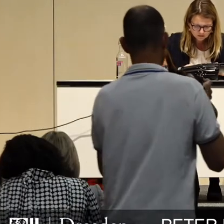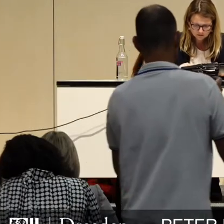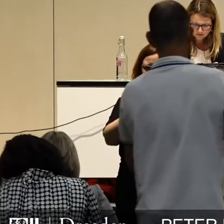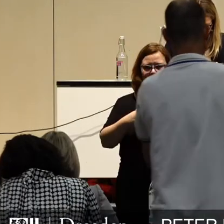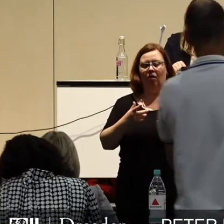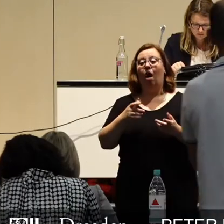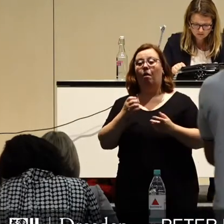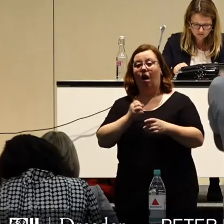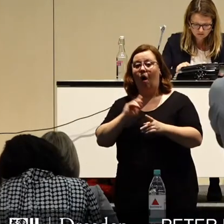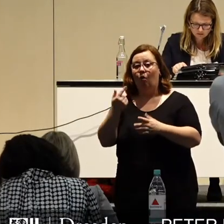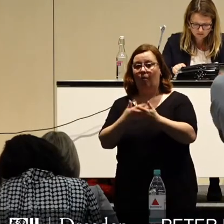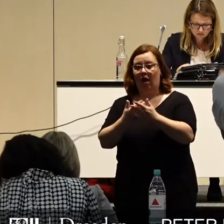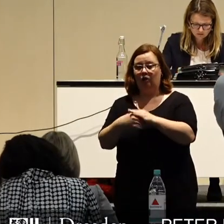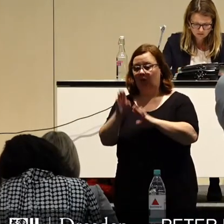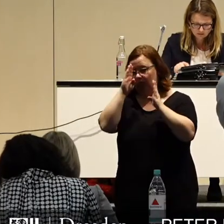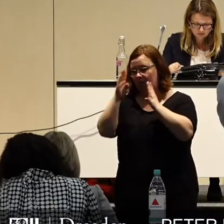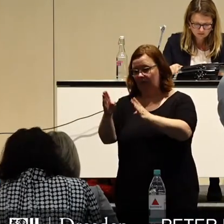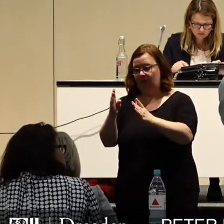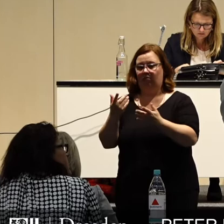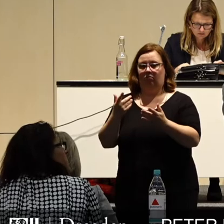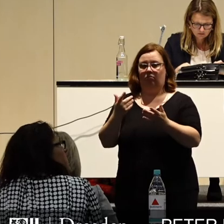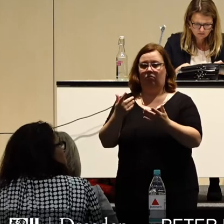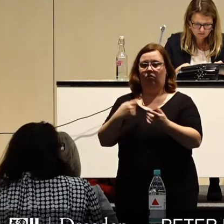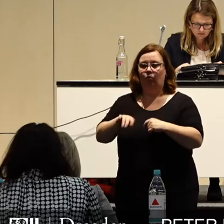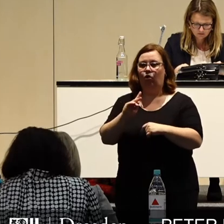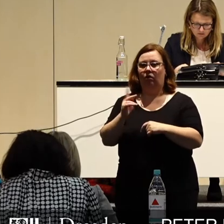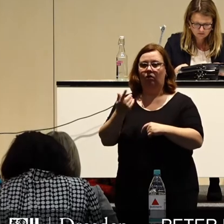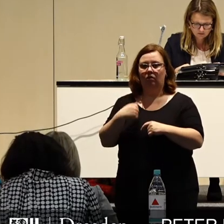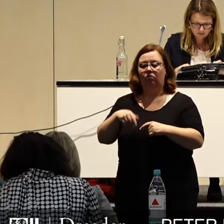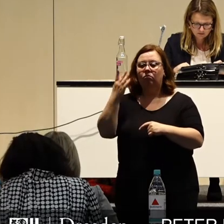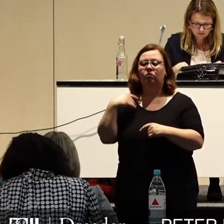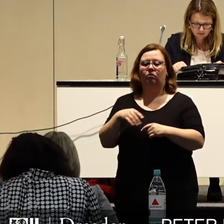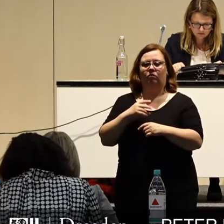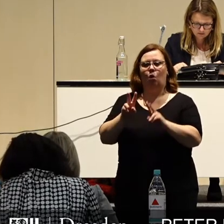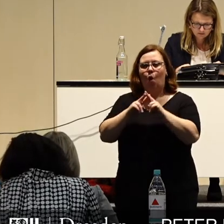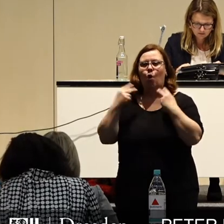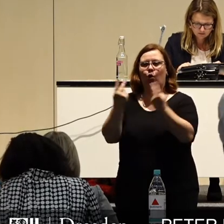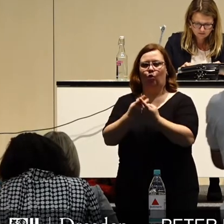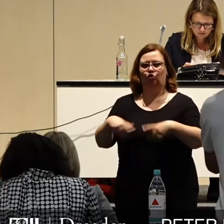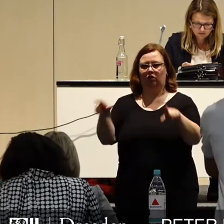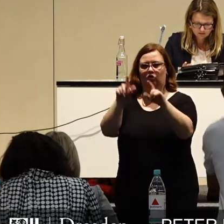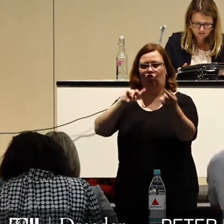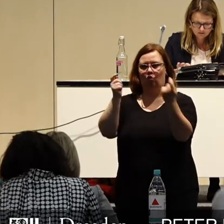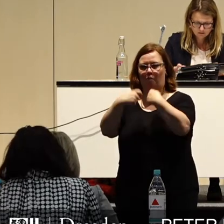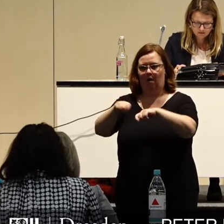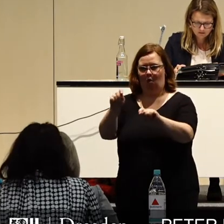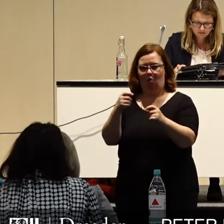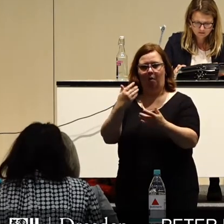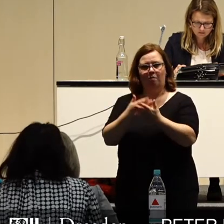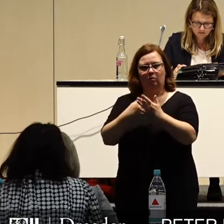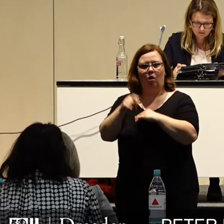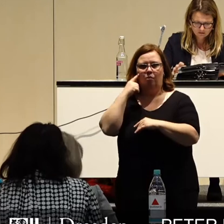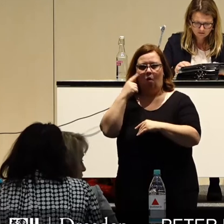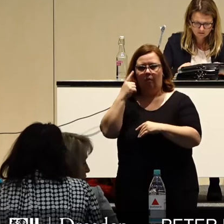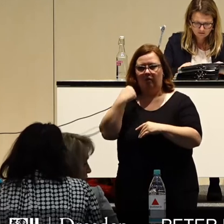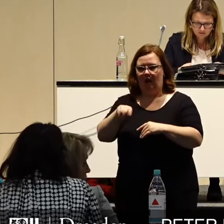weiterhelfen, noch die ausschließliche Konzentration auf einen vorgeblich ökologischen Gesellschaftsumbau, wie es teilweise aus